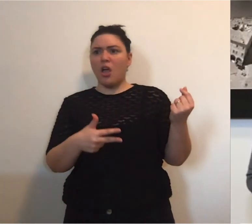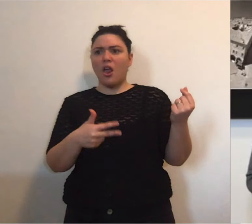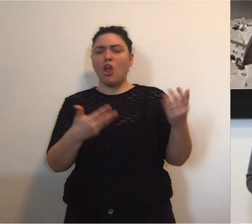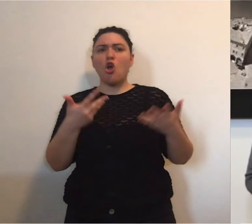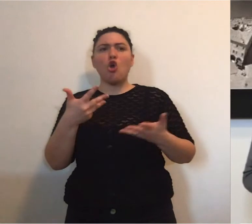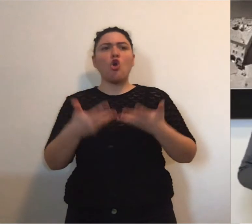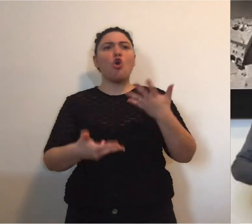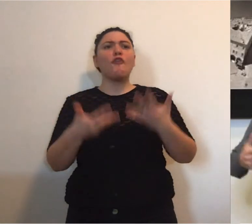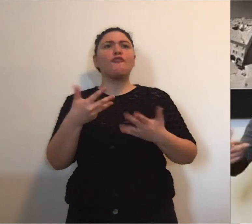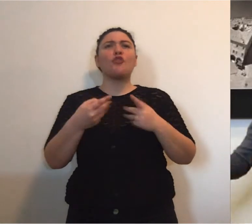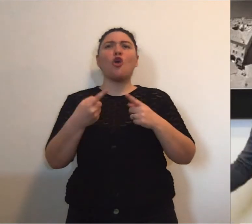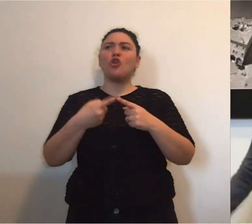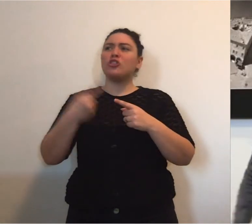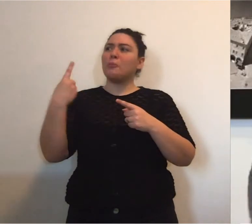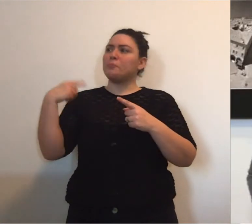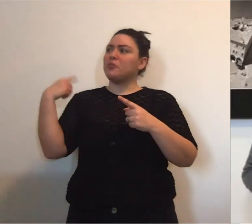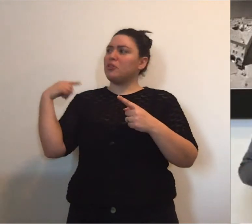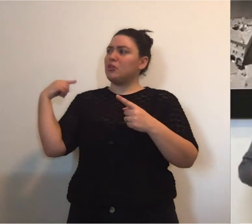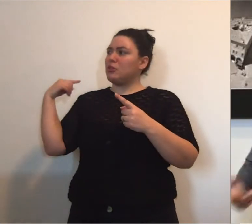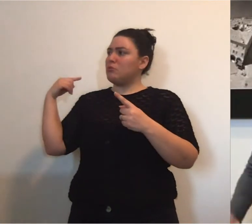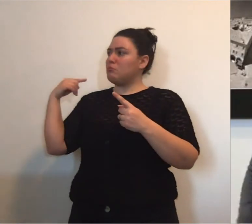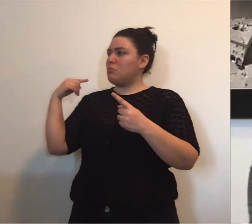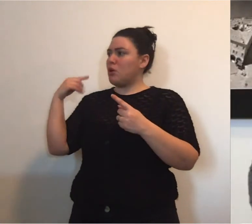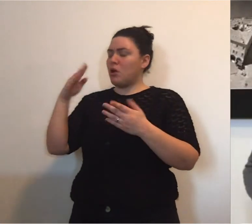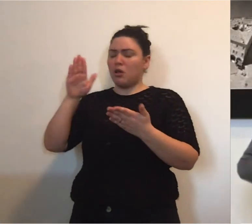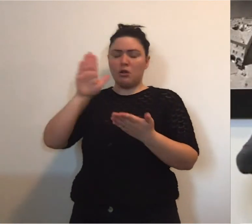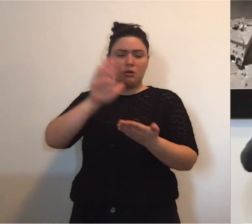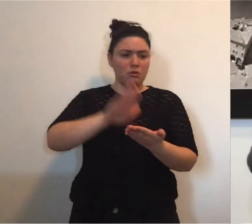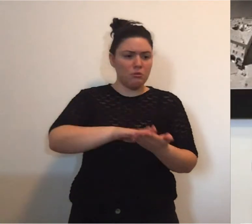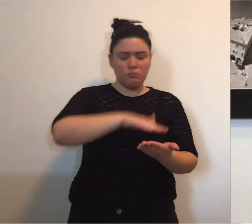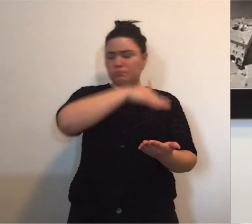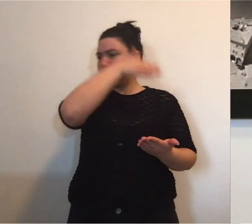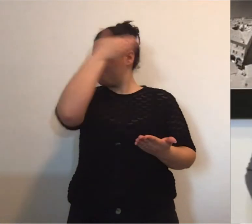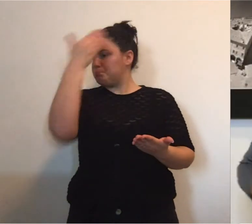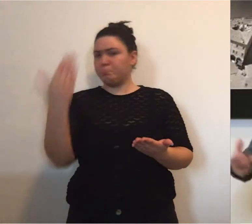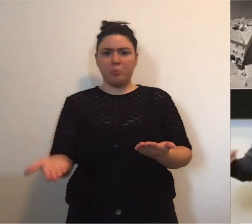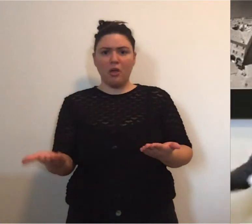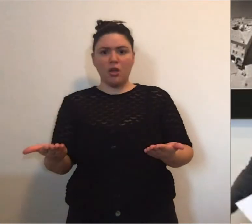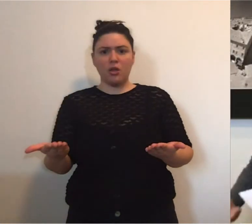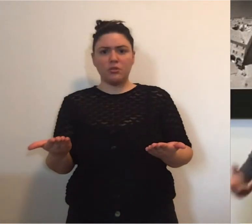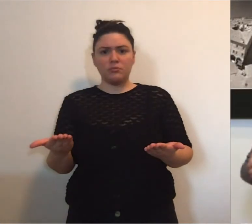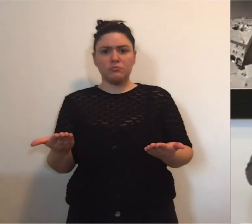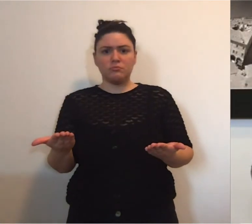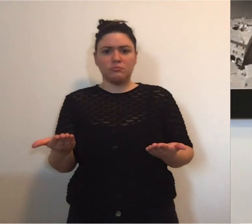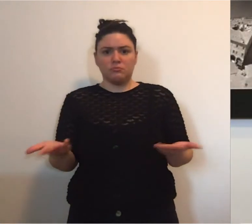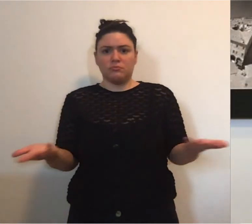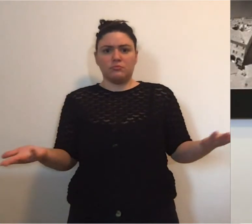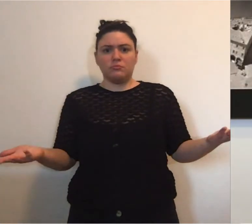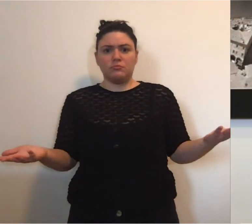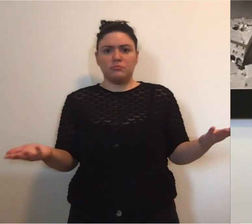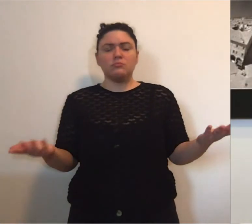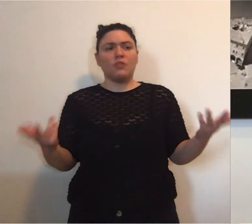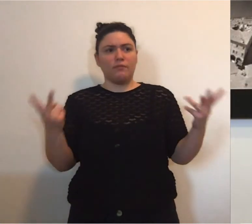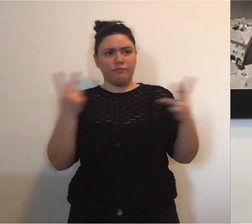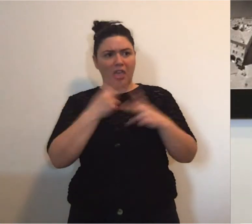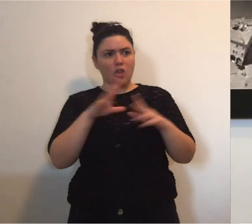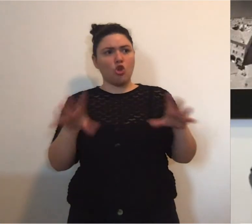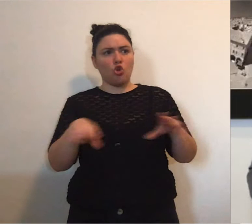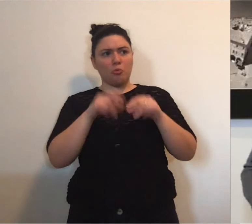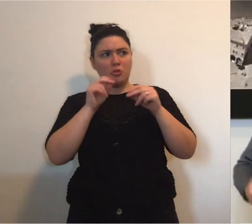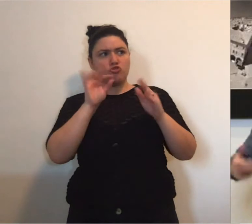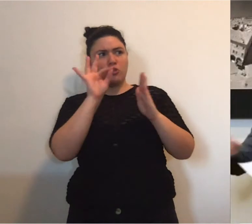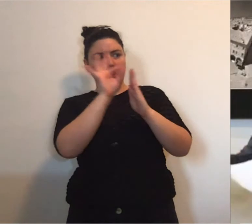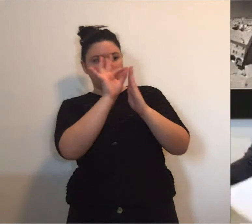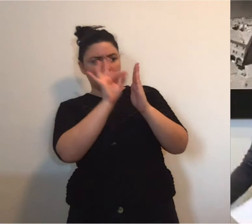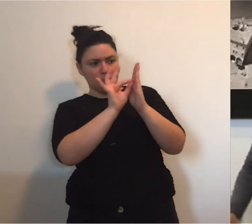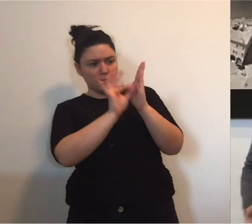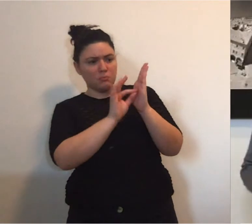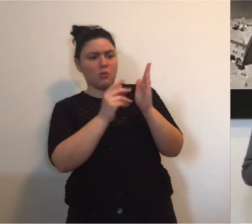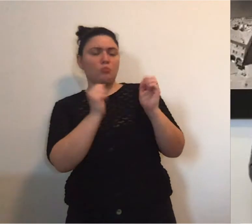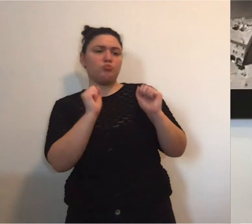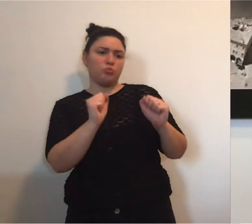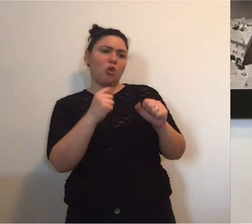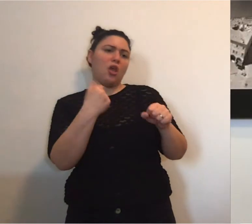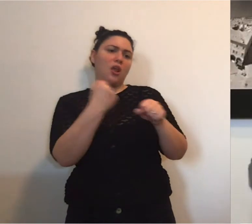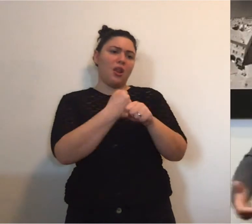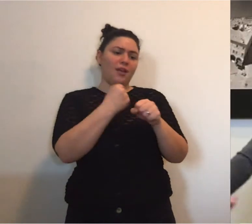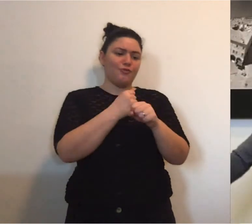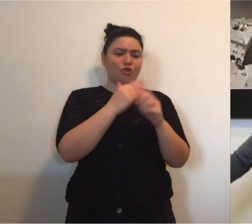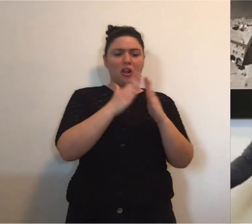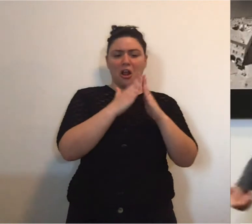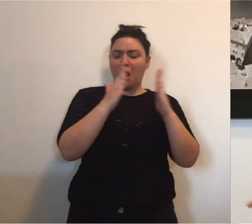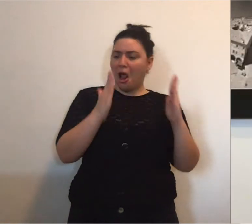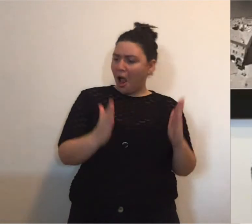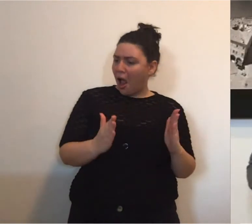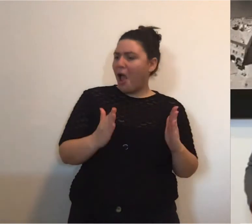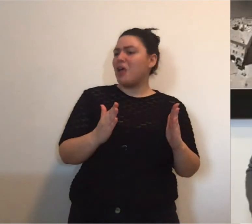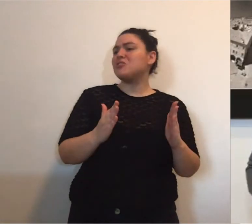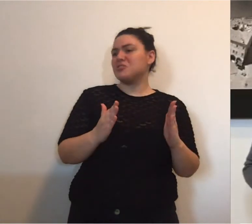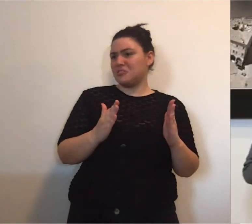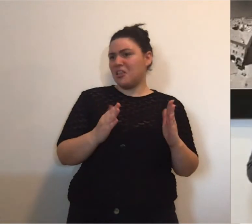i conti con una situazione economica e sociale totalmente diversa da quella che conosciamo lasciamo, alcuni appunti ce